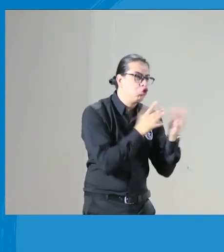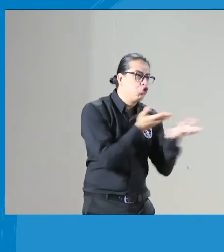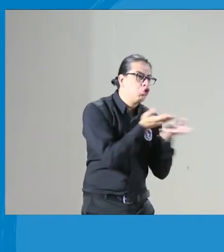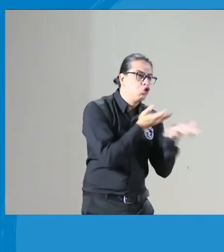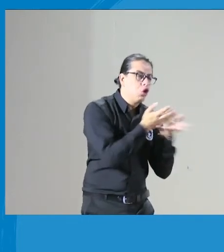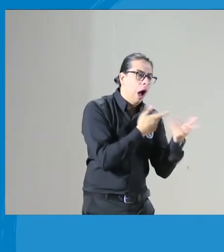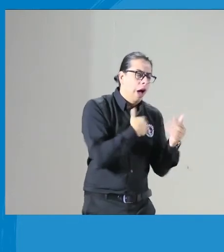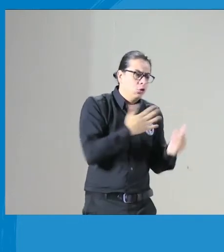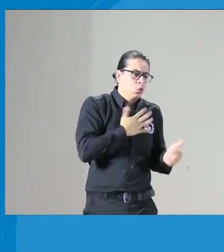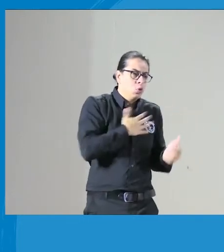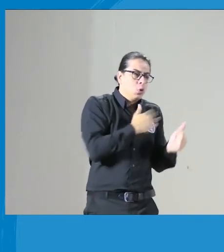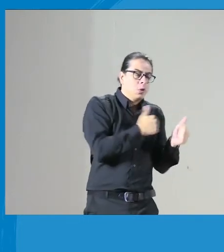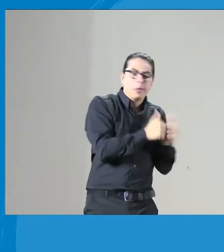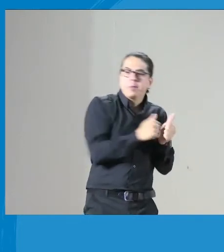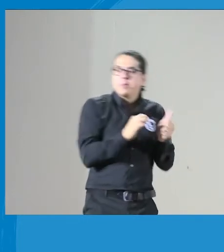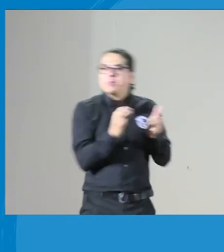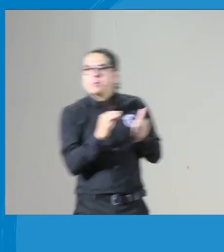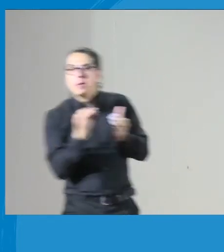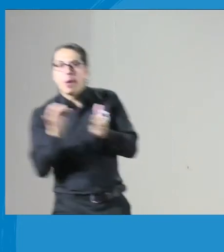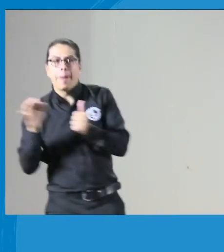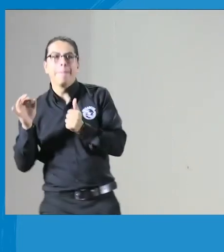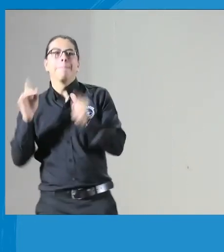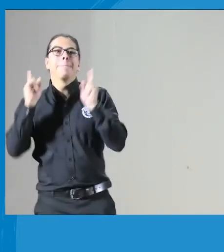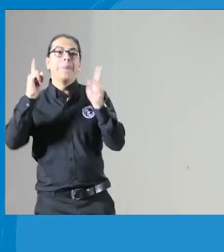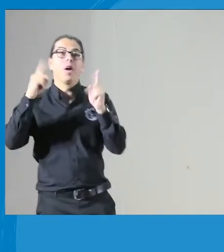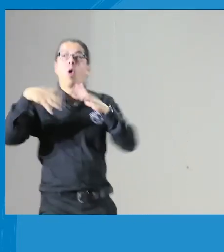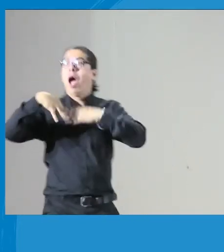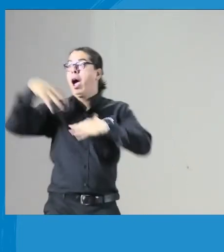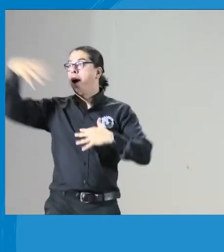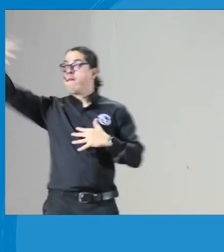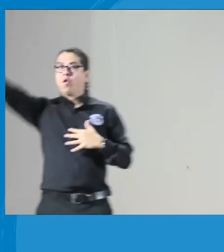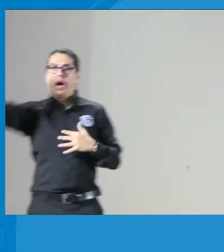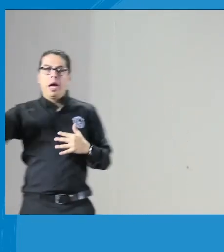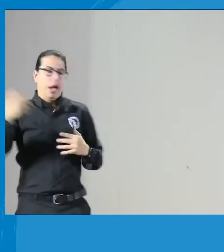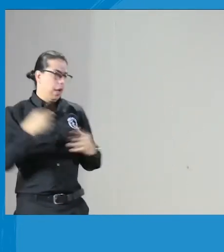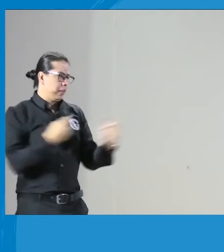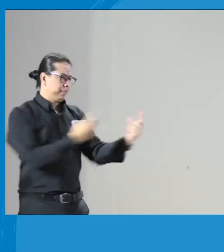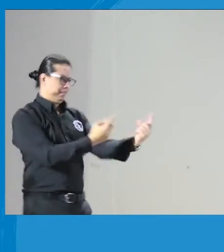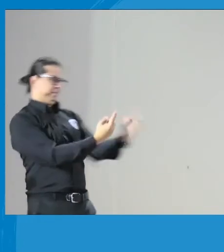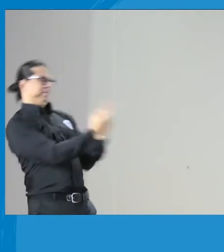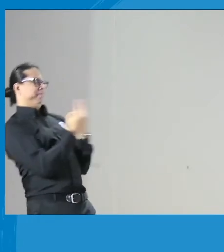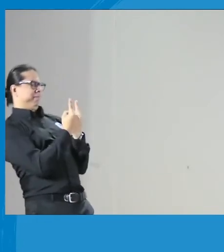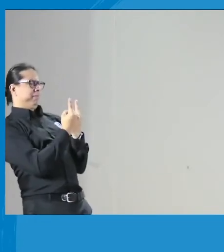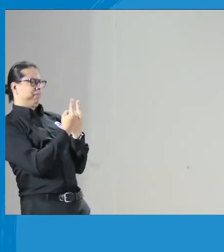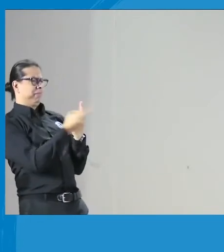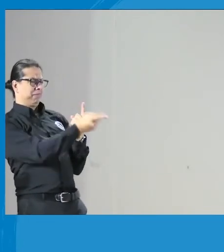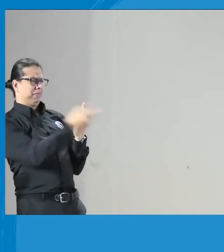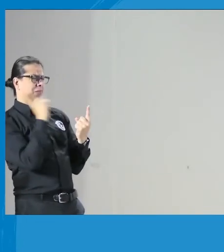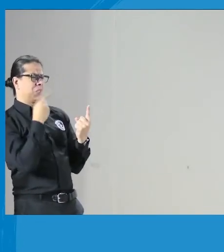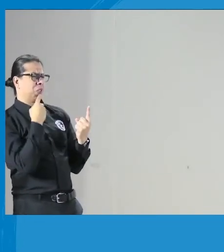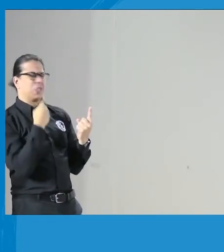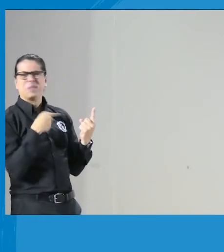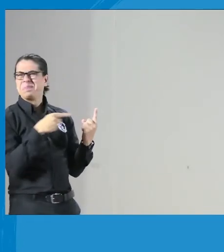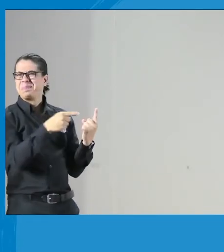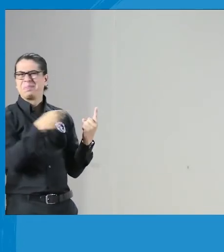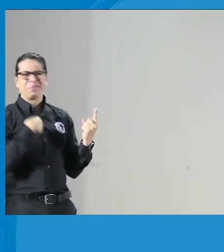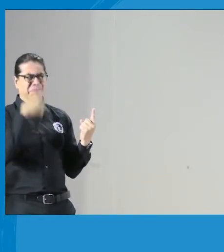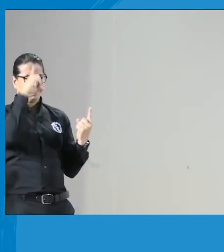las personas sordas o pues que tenían contacto con la comunidad sorda pero de pronto si en una